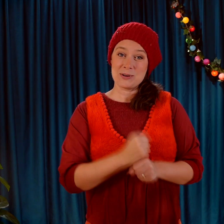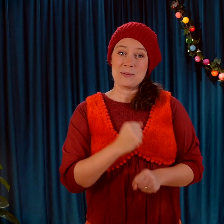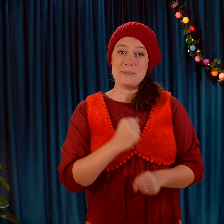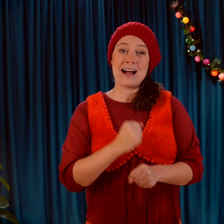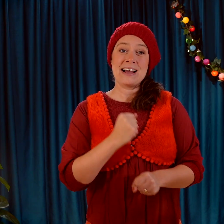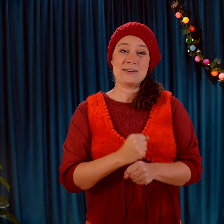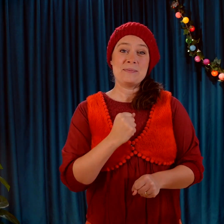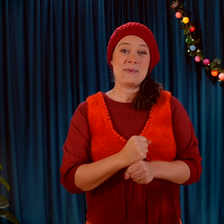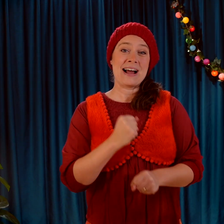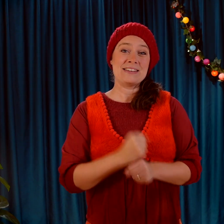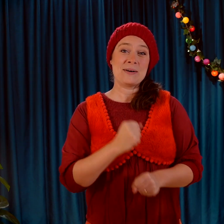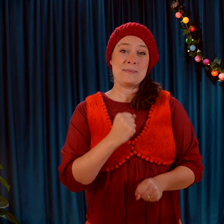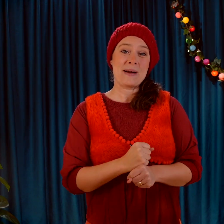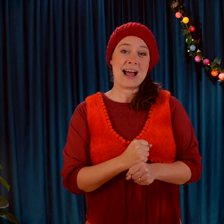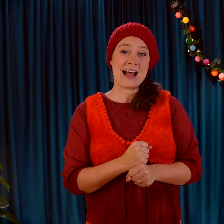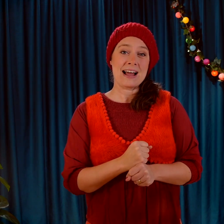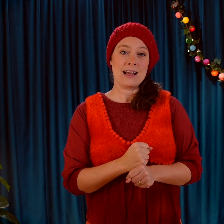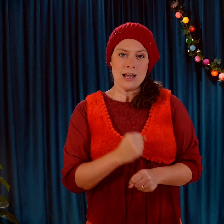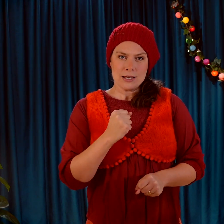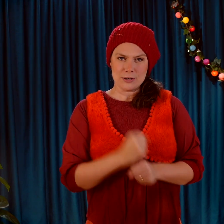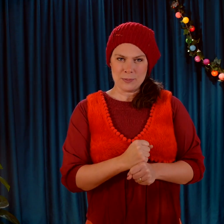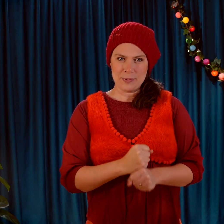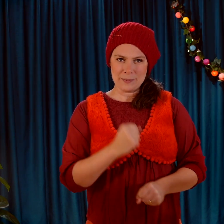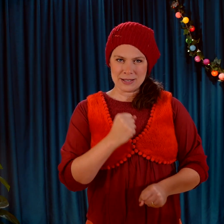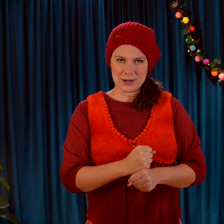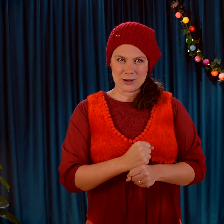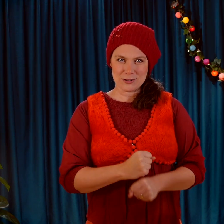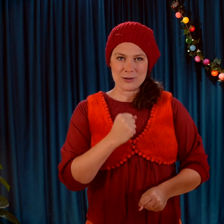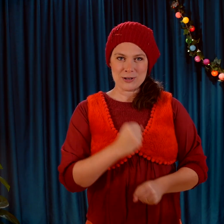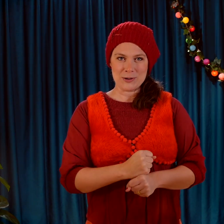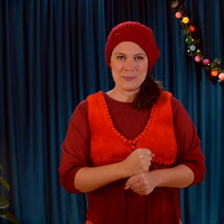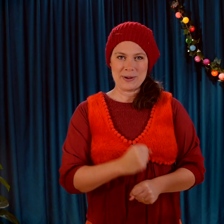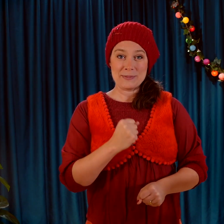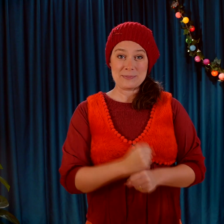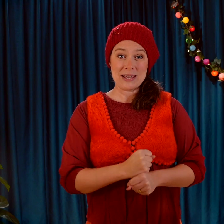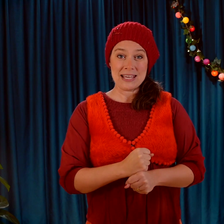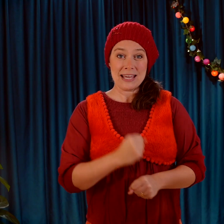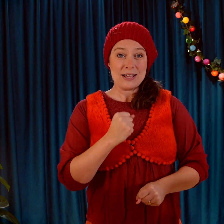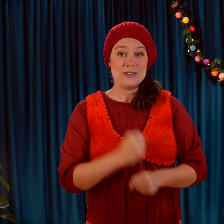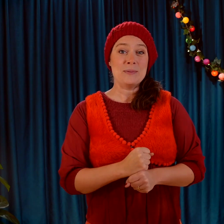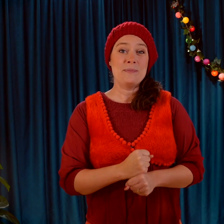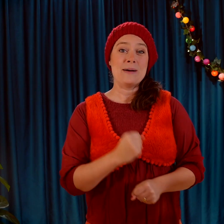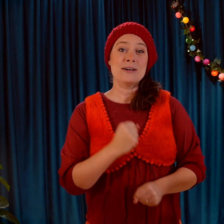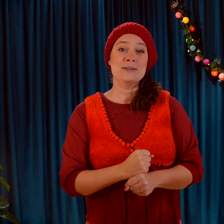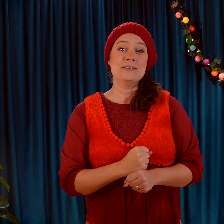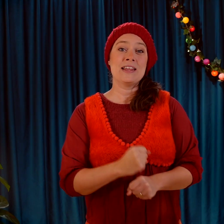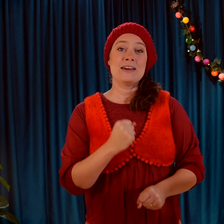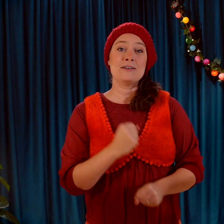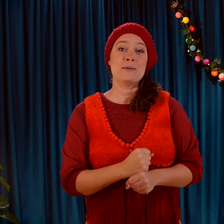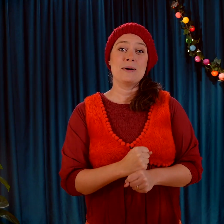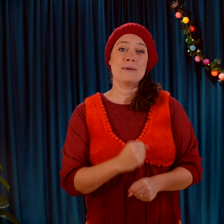jobba, jobba, jobba. Jobba med dator, jobba med spik, jobba med hundar och jobba med